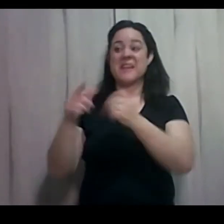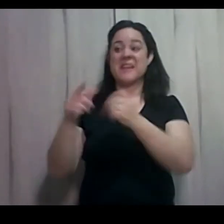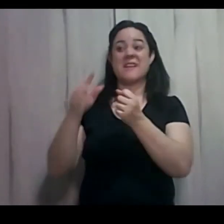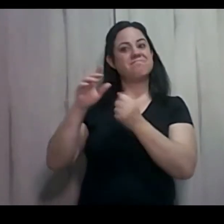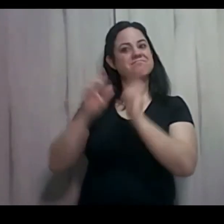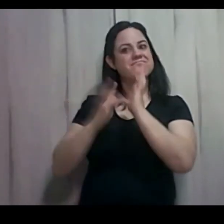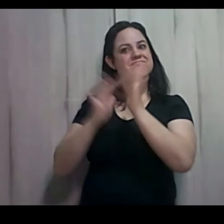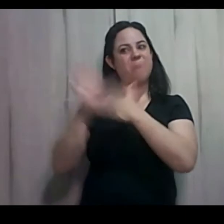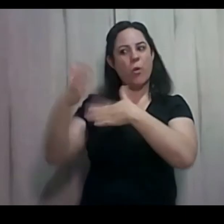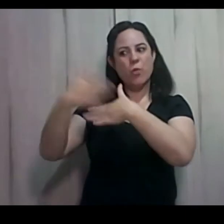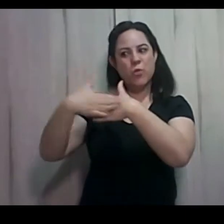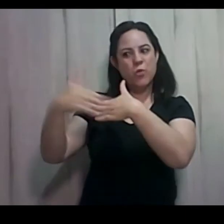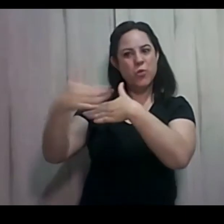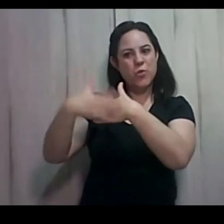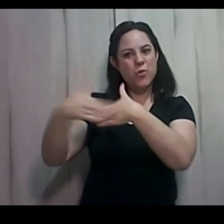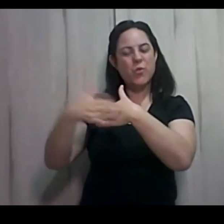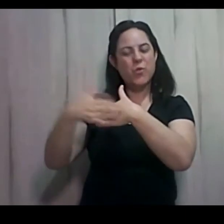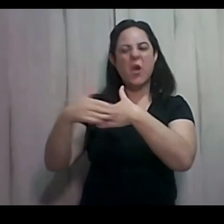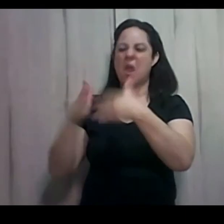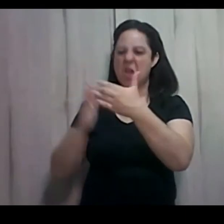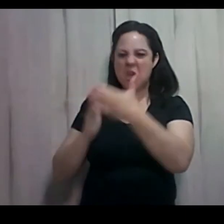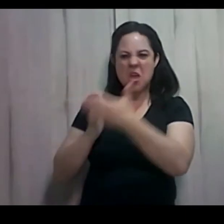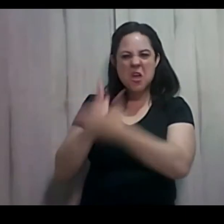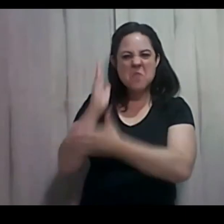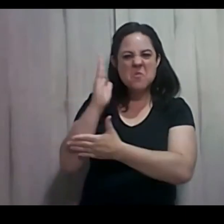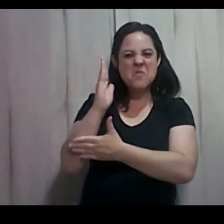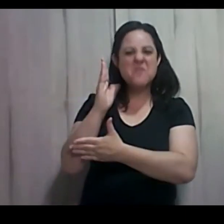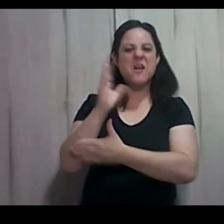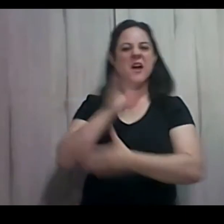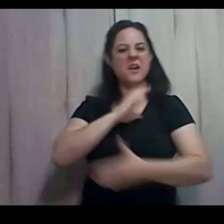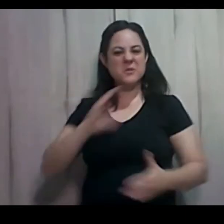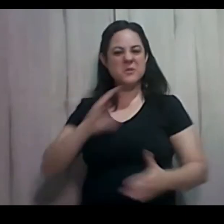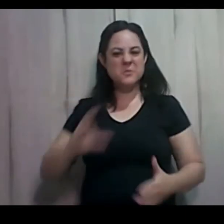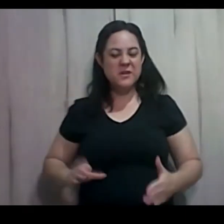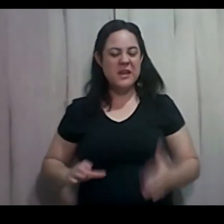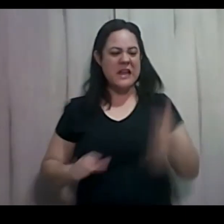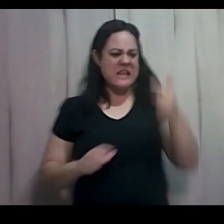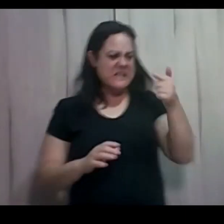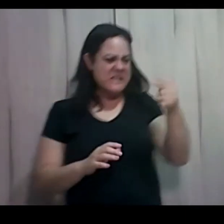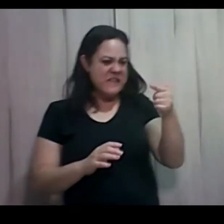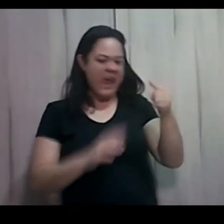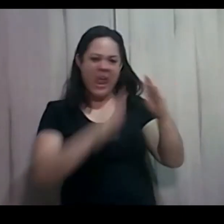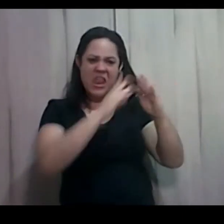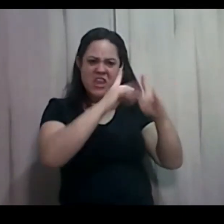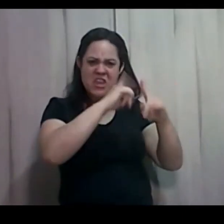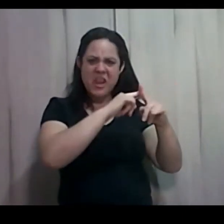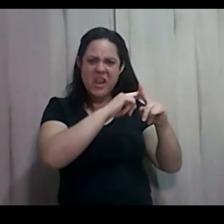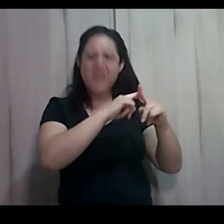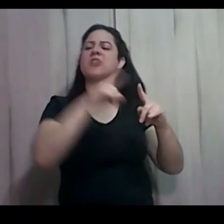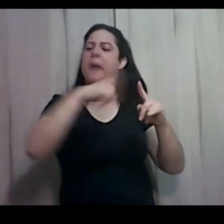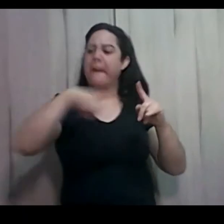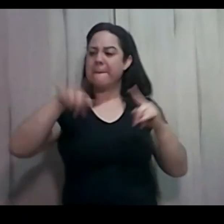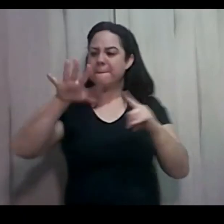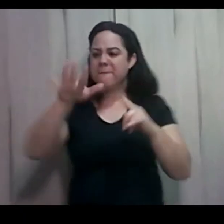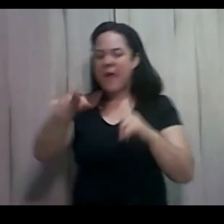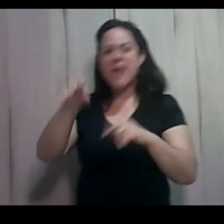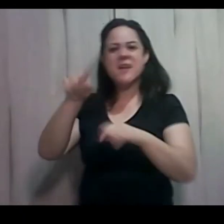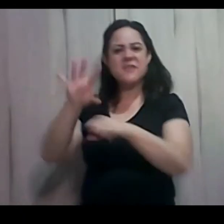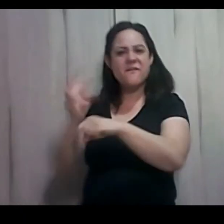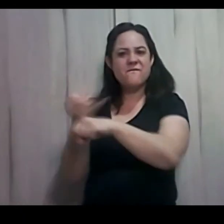aprovada por Cristo. No meio das sete, ela recebe o maior índice de aprovação. Você já percebeu?